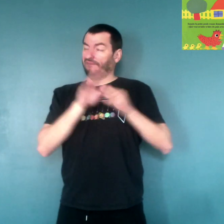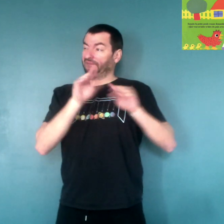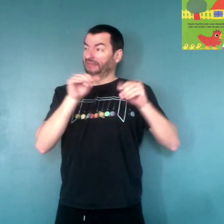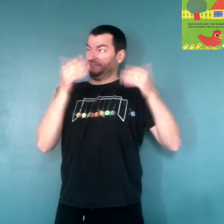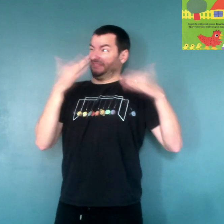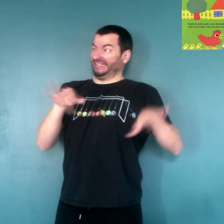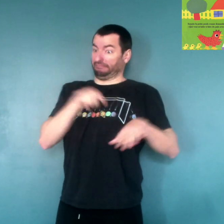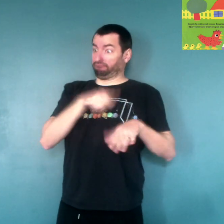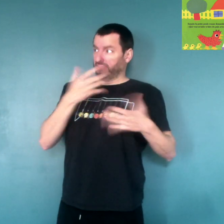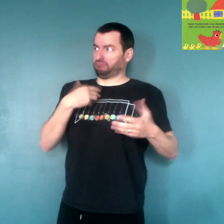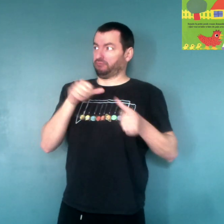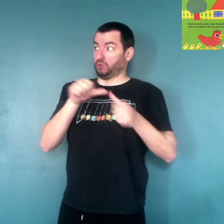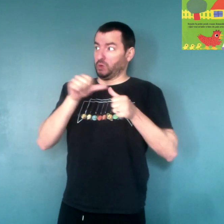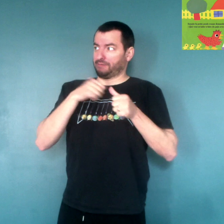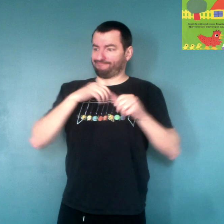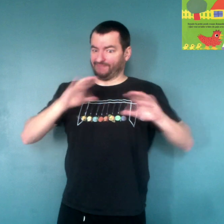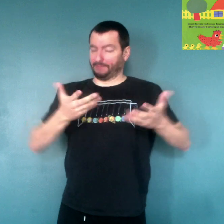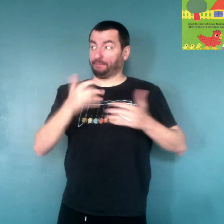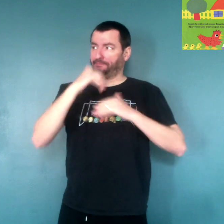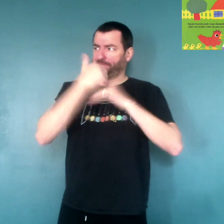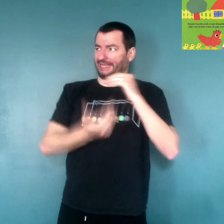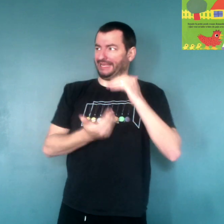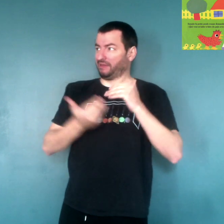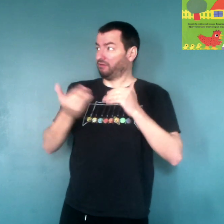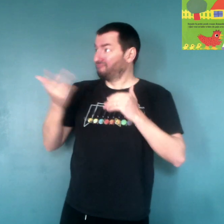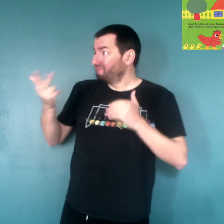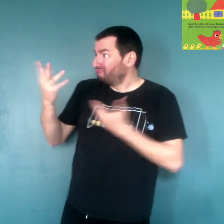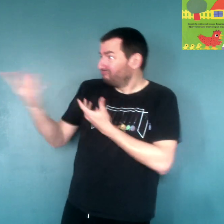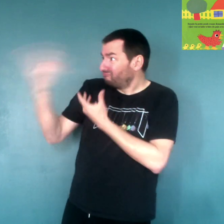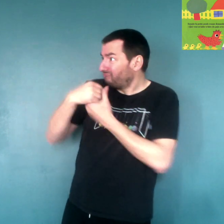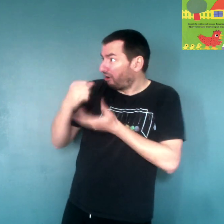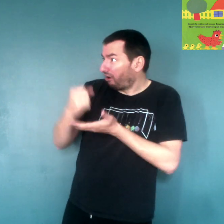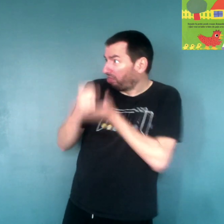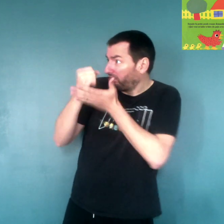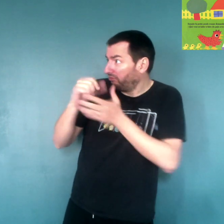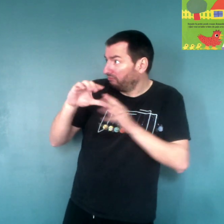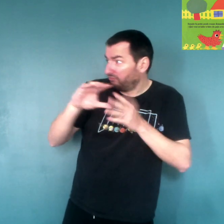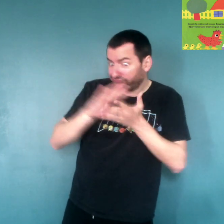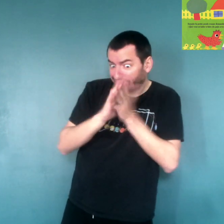y est, ça y est, c'est bon, j'ai fait de la farine. Est-ce que vous voulez m'aider à faire le pain ?